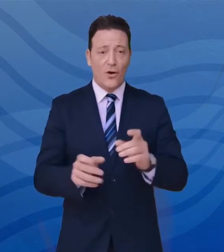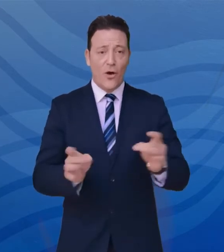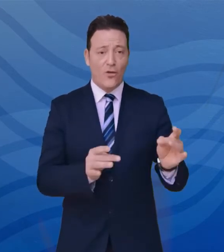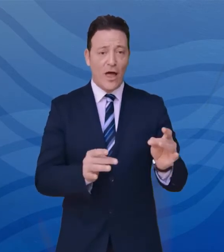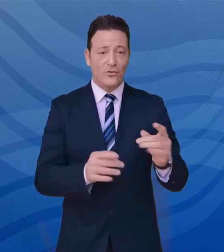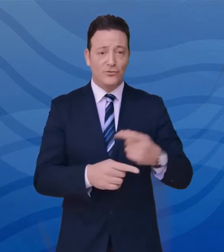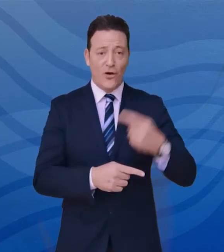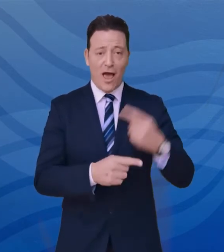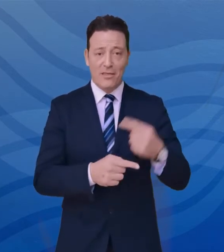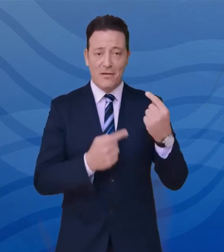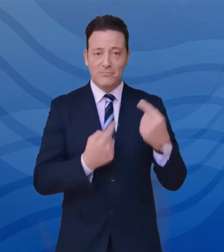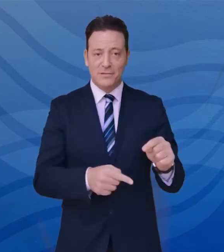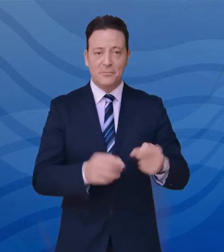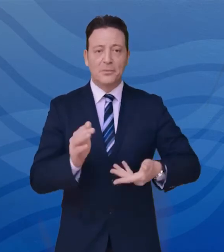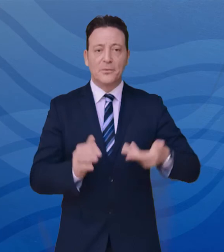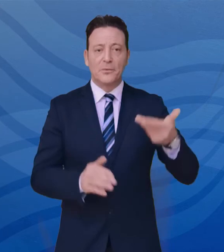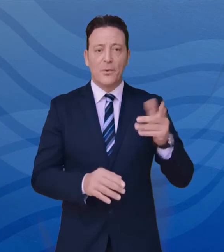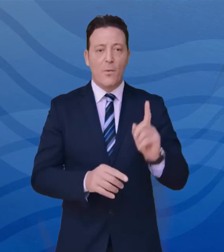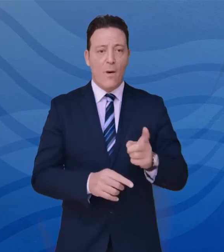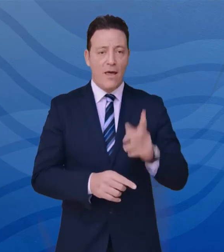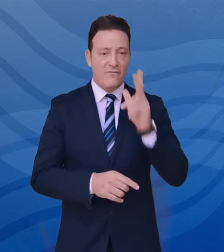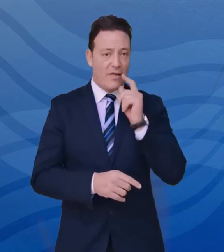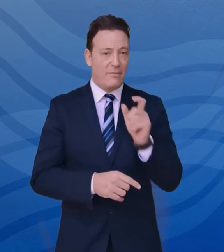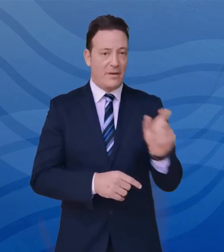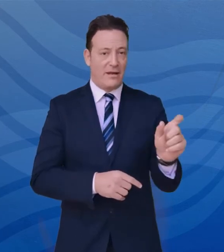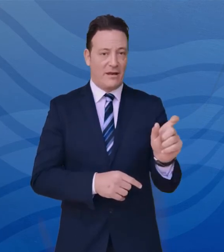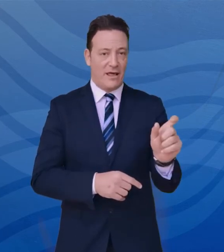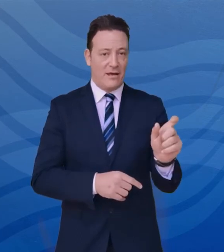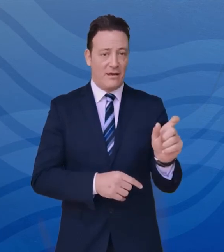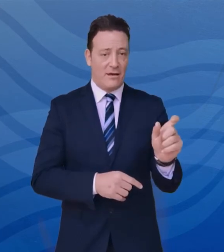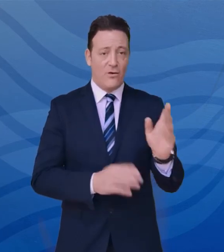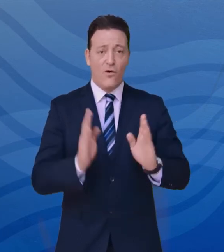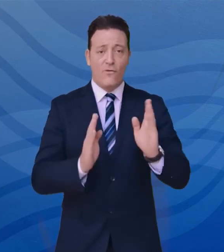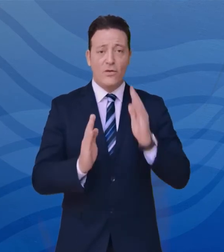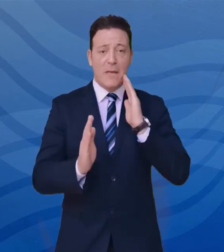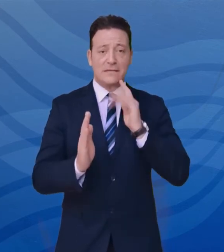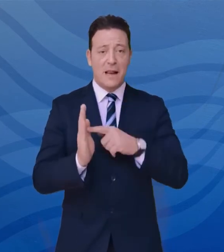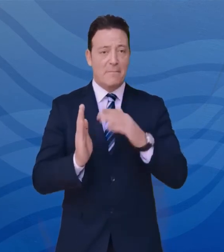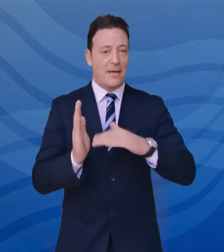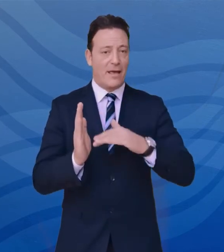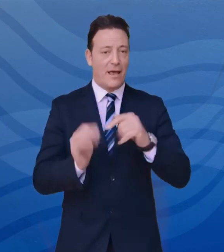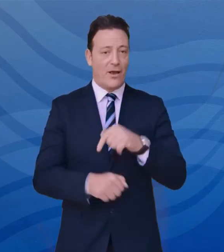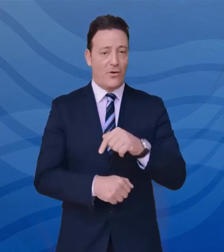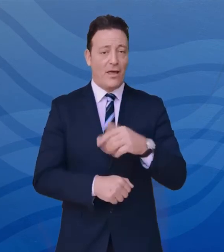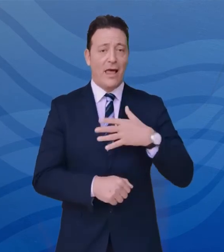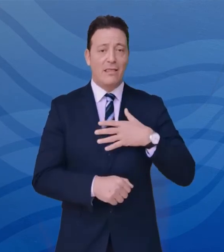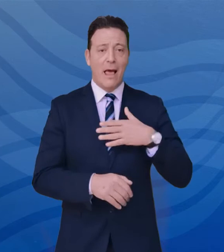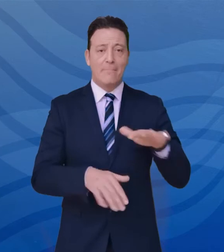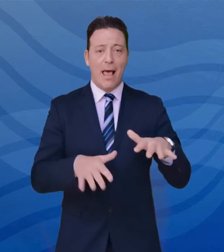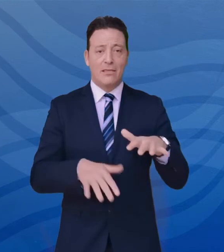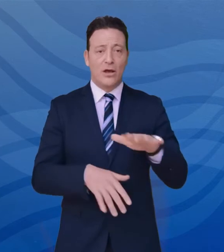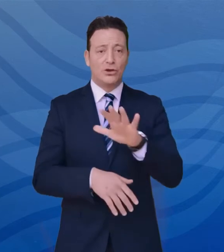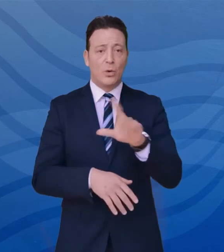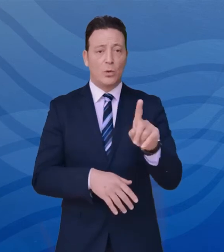presi in esame risultano in prevalenza i soggetti di sesso femminile rispetto a quelli di sesso maschile, con un'età media di 51